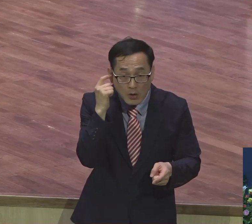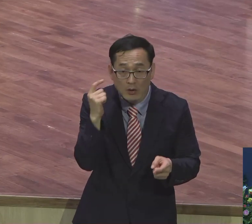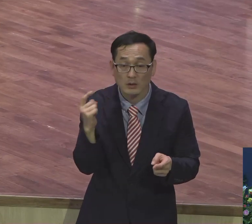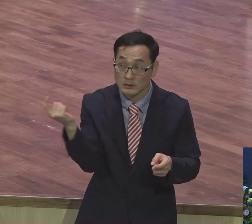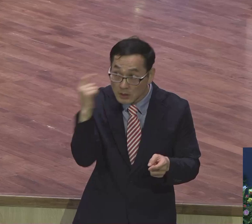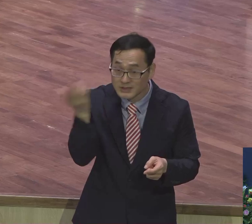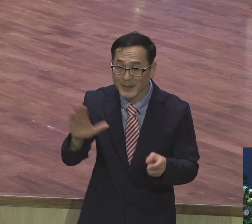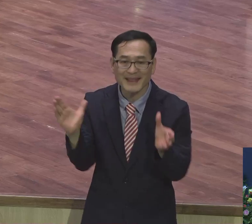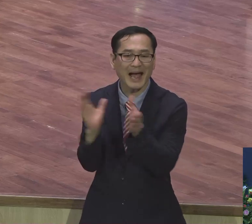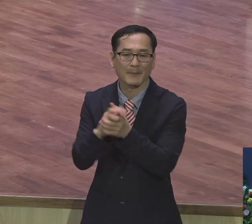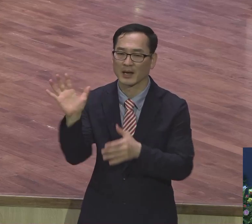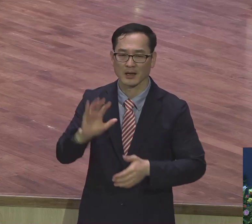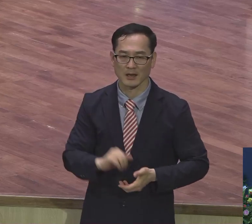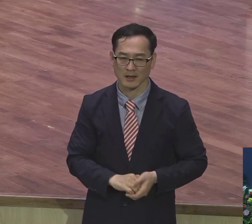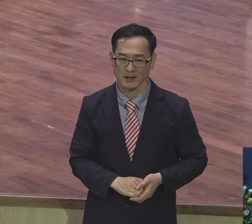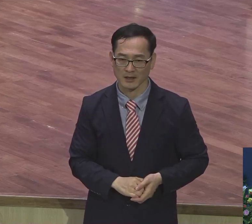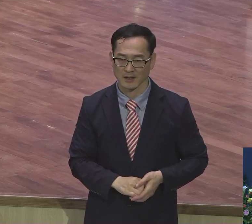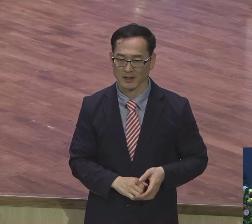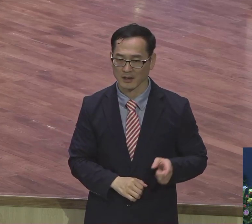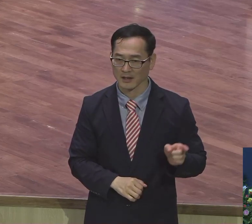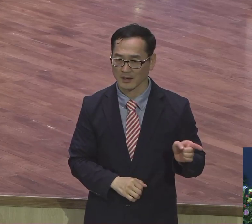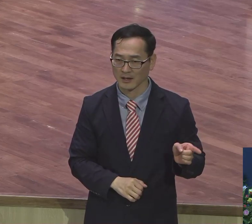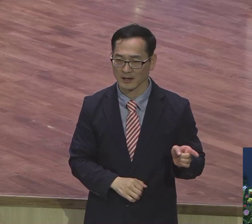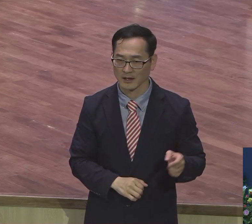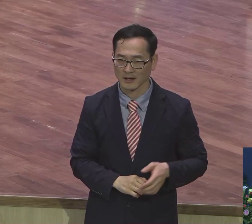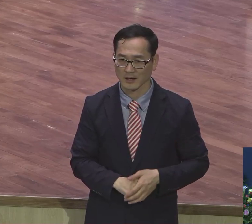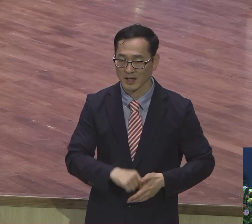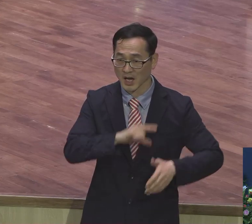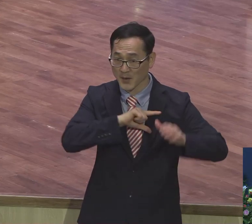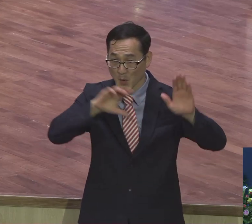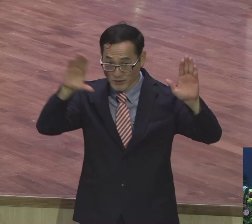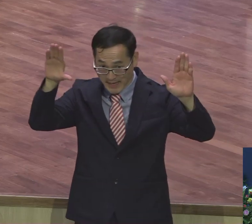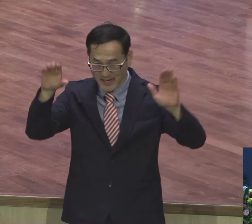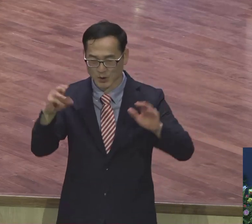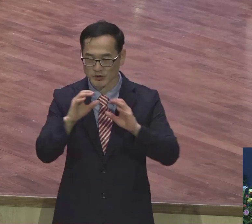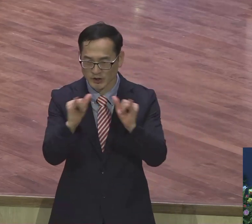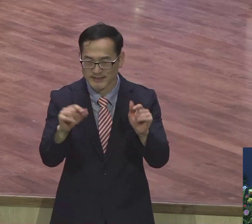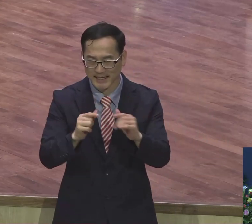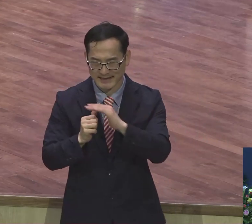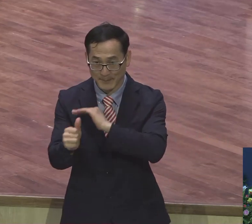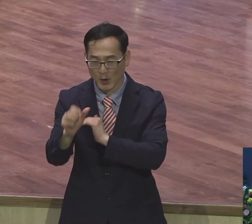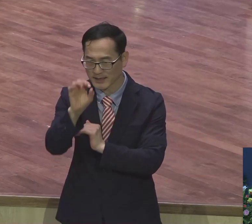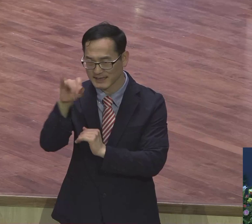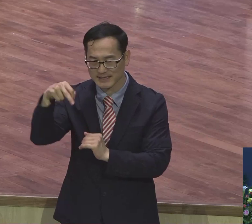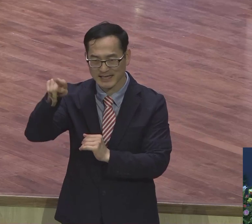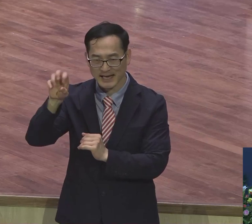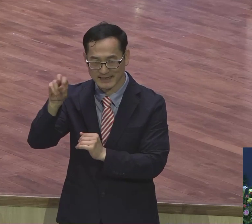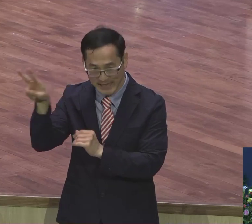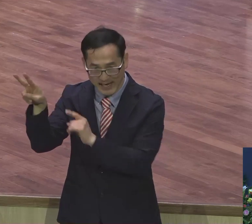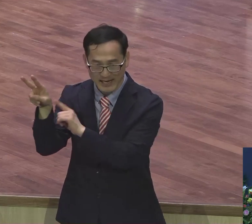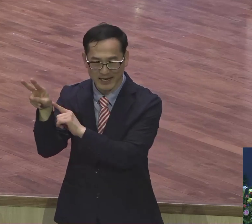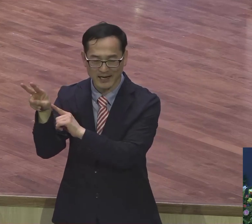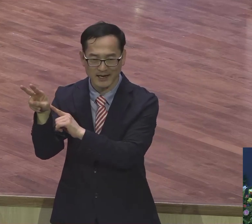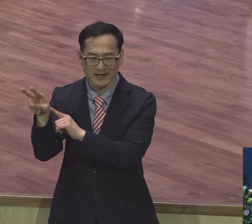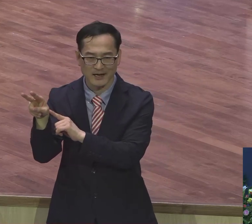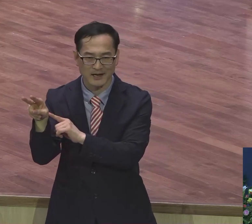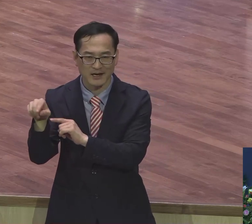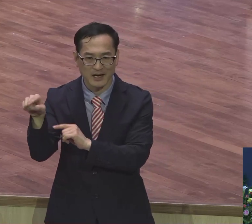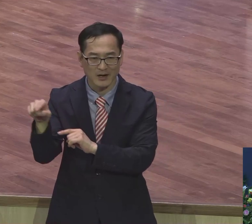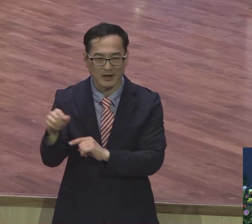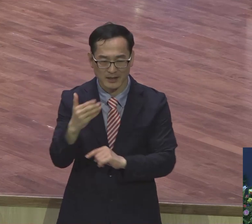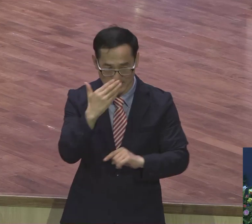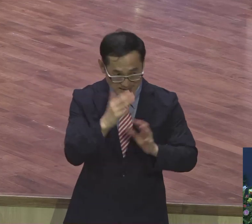19절로 20절에 보면 율법을 대표하는 모세와 선제를 대표하는 이사야 예언을 인용하면서 결코